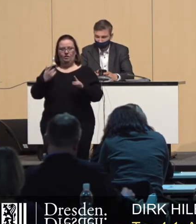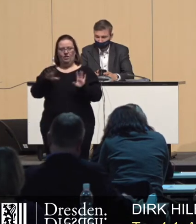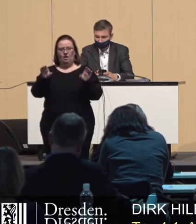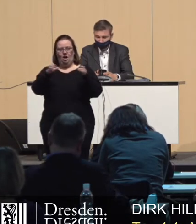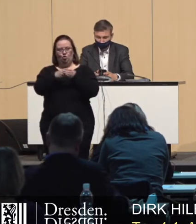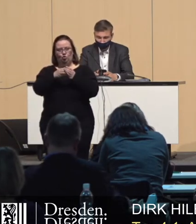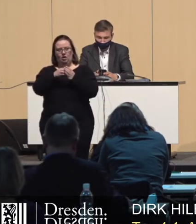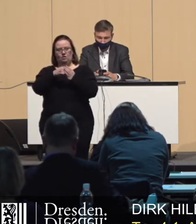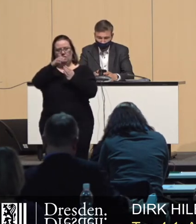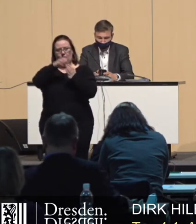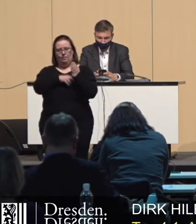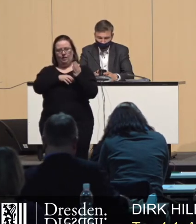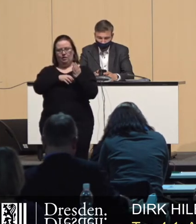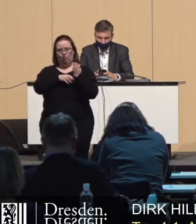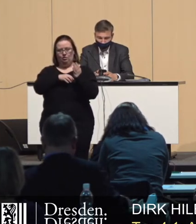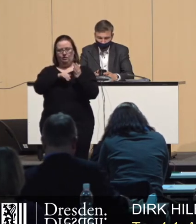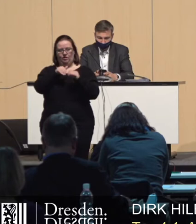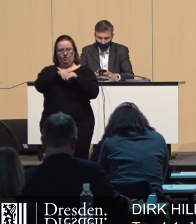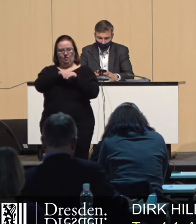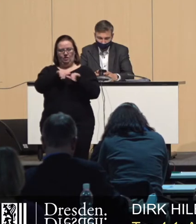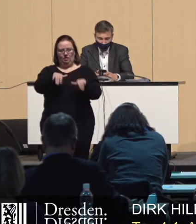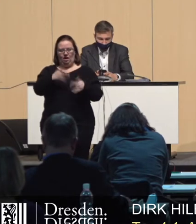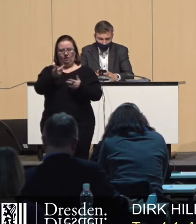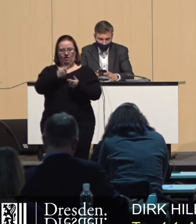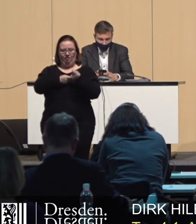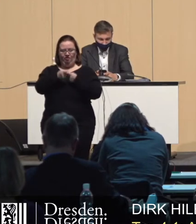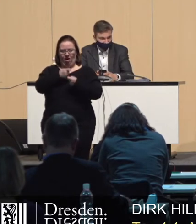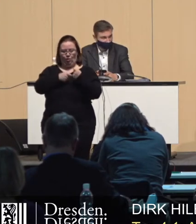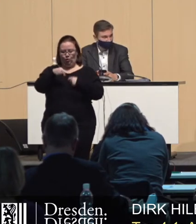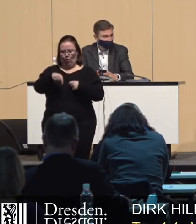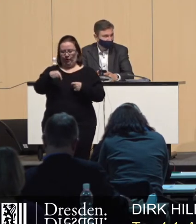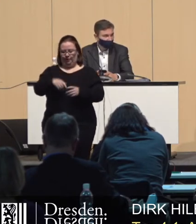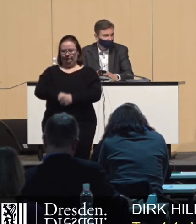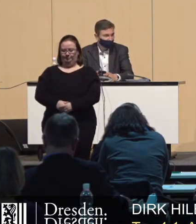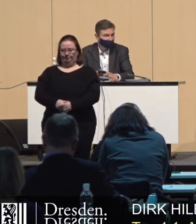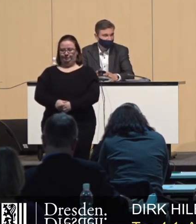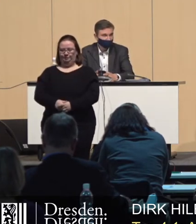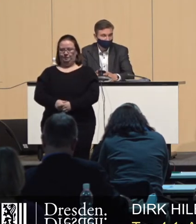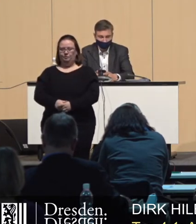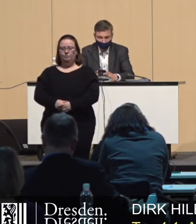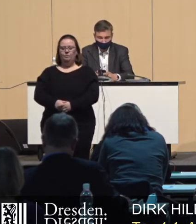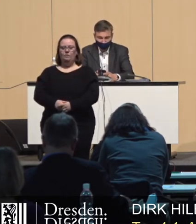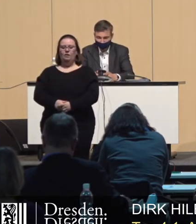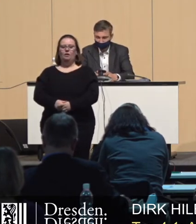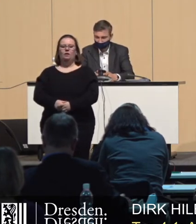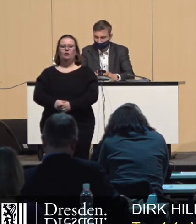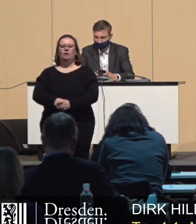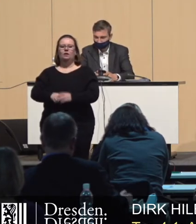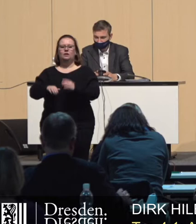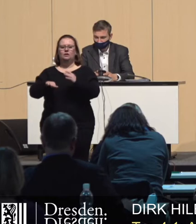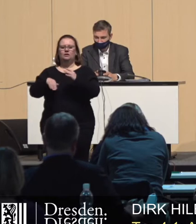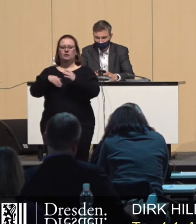Ausschussbericht haben in der Behandlung heute. Es gibt einen